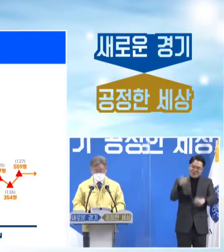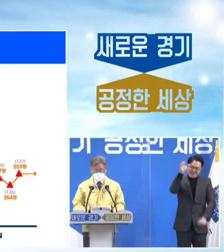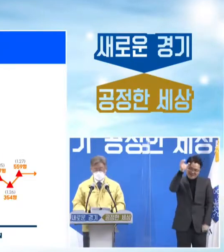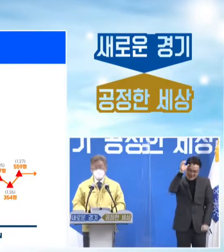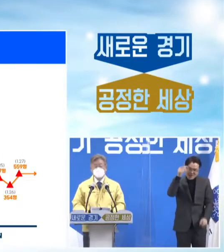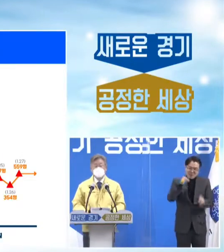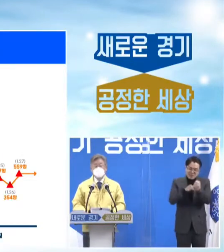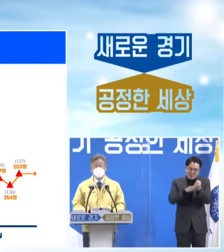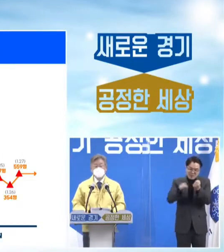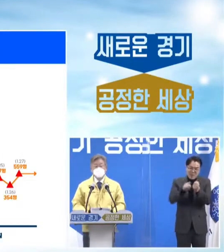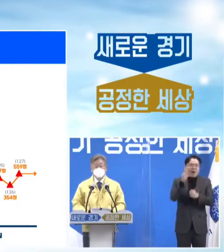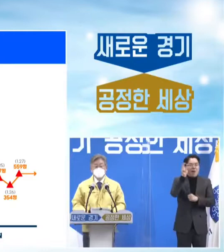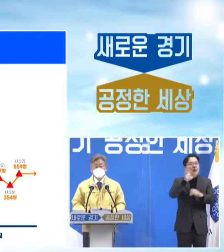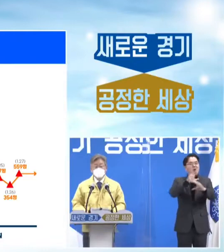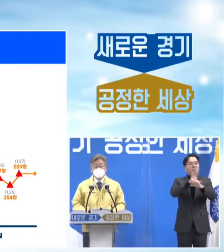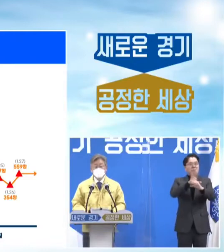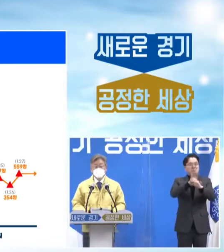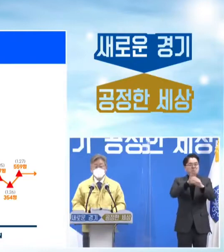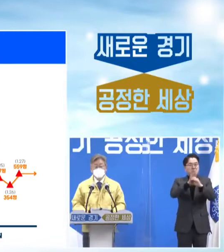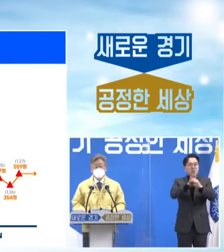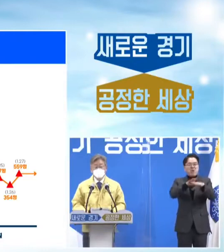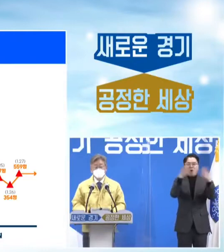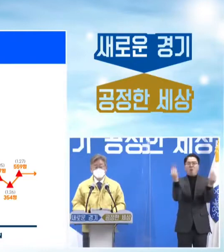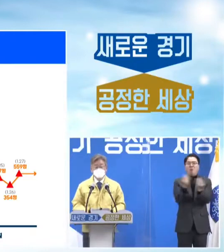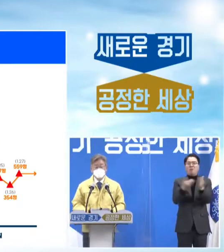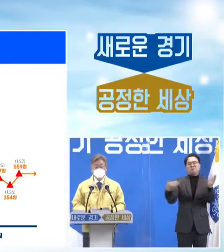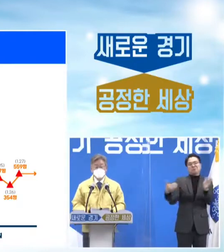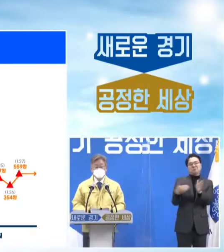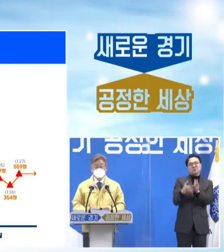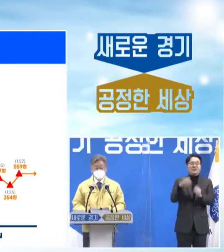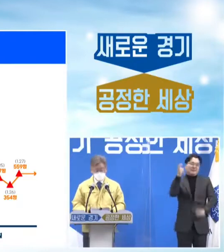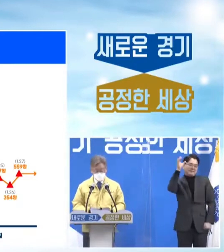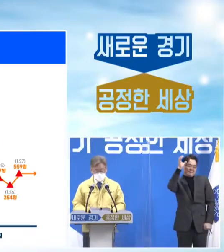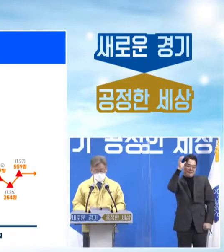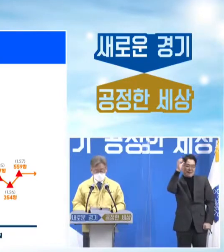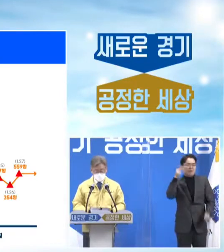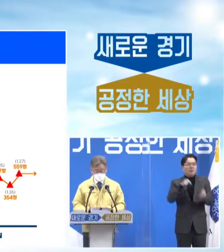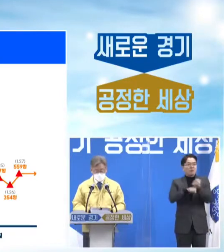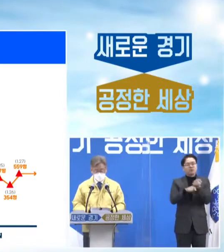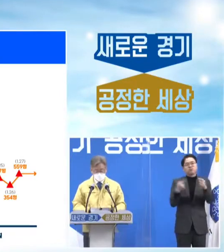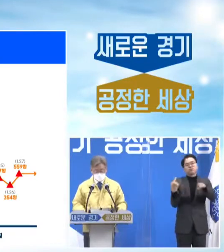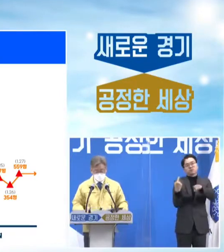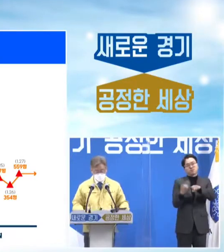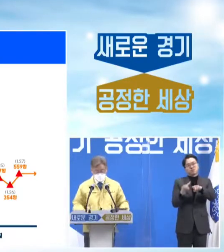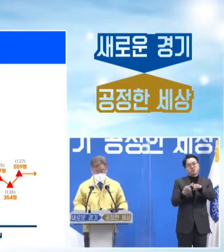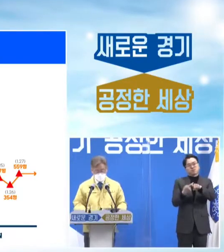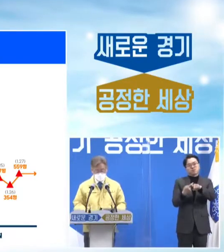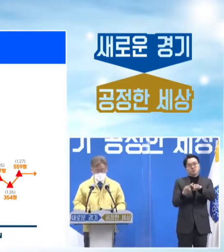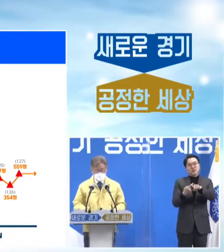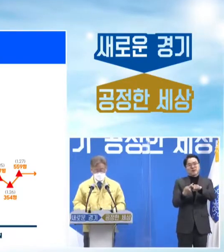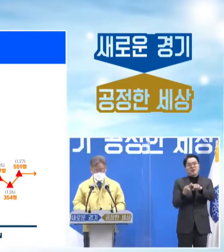코로나19가 종식될 때를 기다렸다는 것과 다를 바가 없습니다.